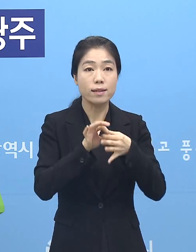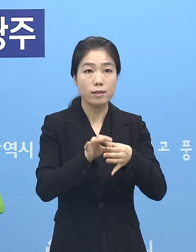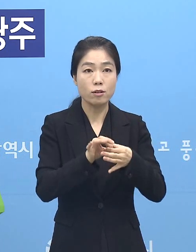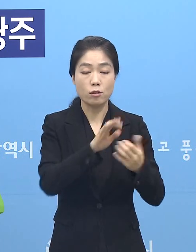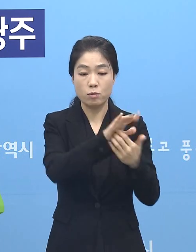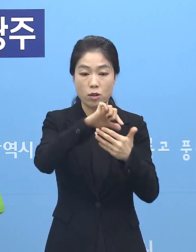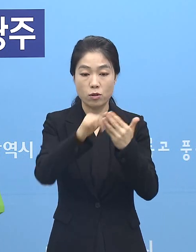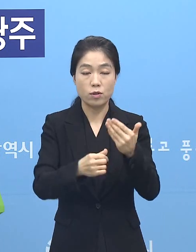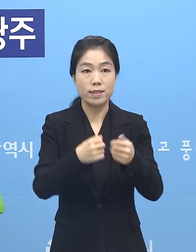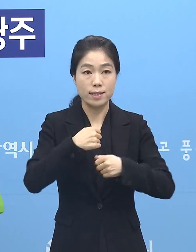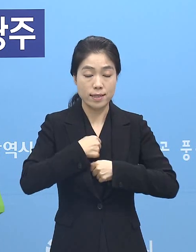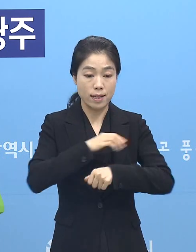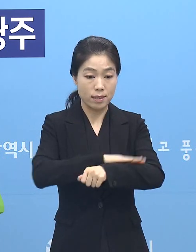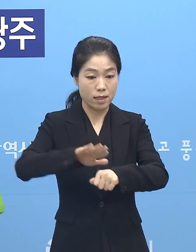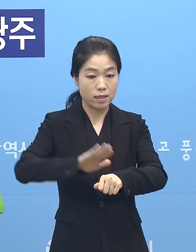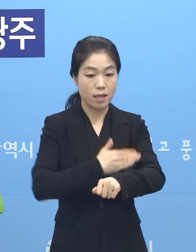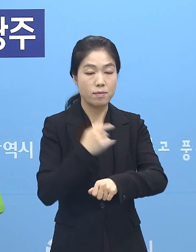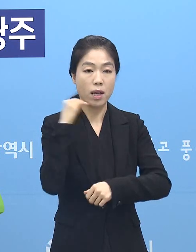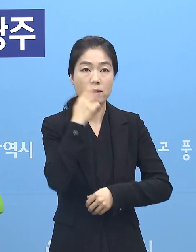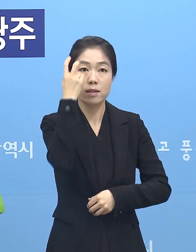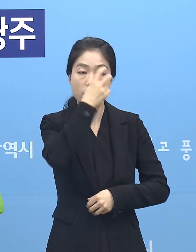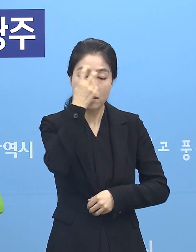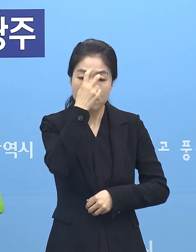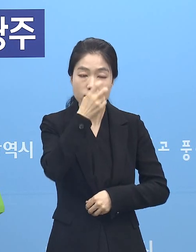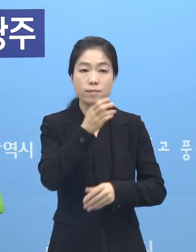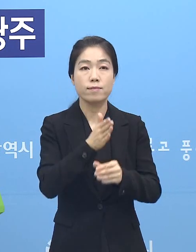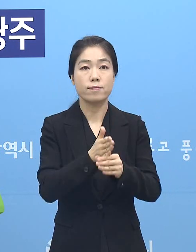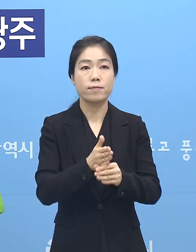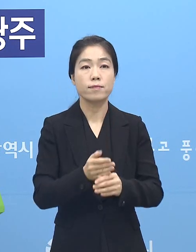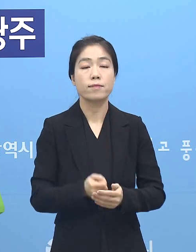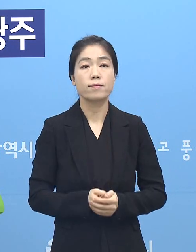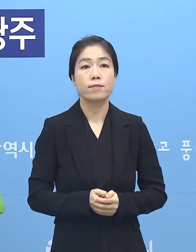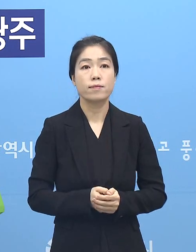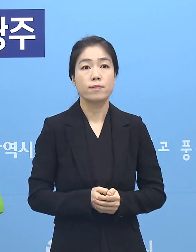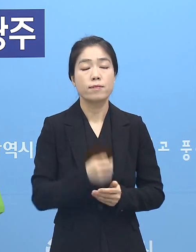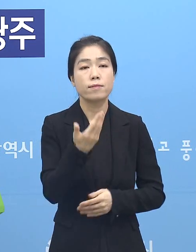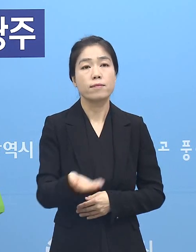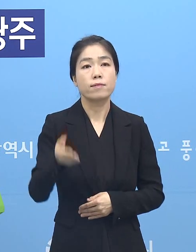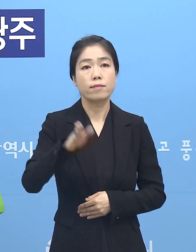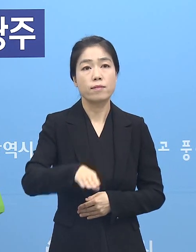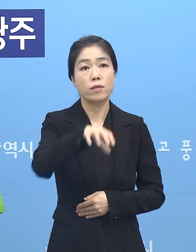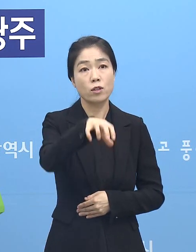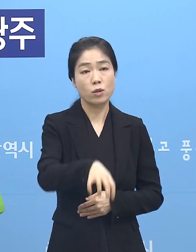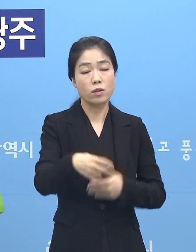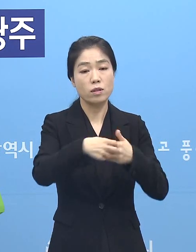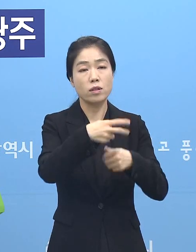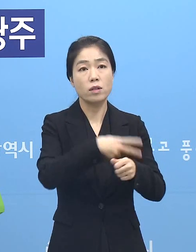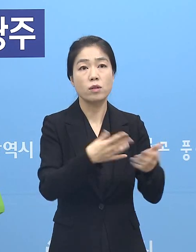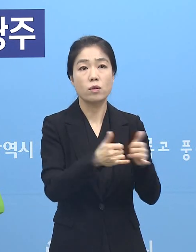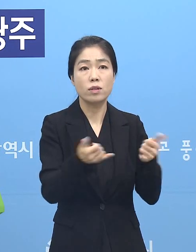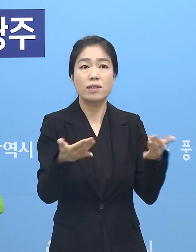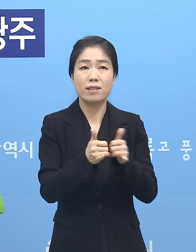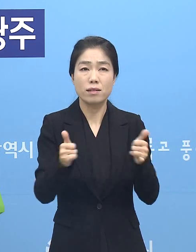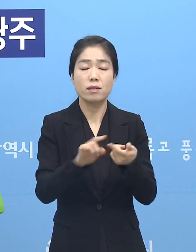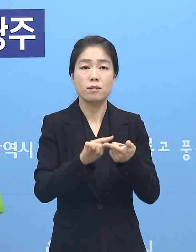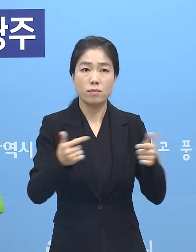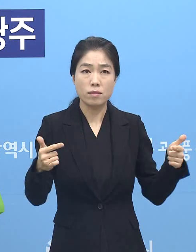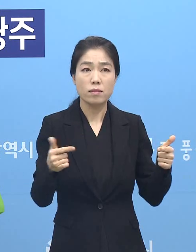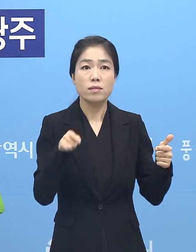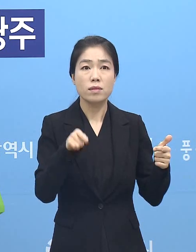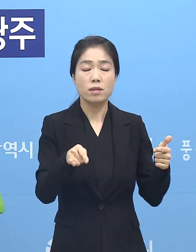준수 여부를 철저히 점검하고 관리하고 있습니다. 그러나 현장의 의료진과 종사자들이